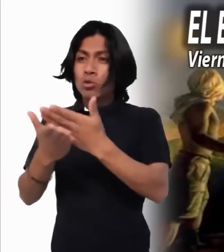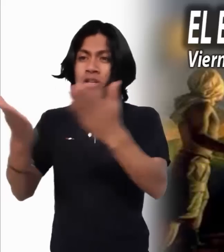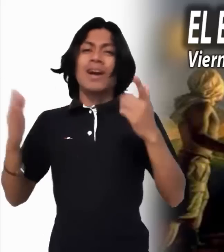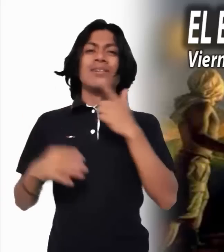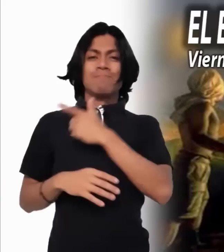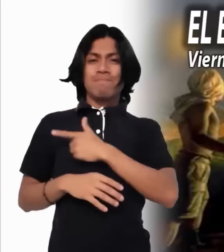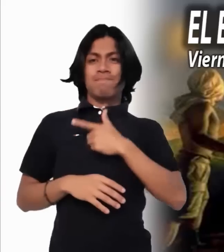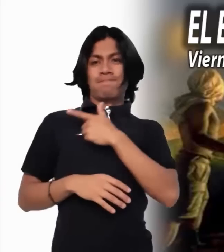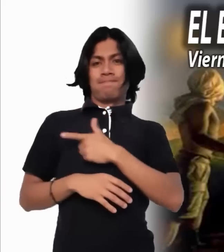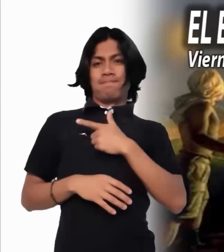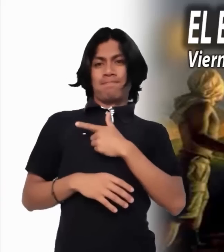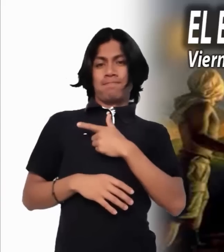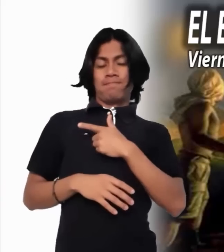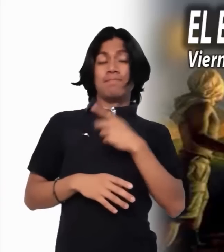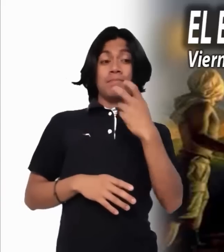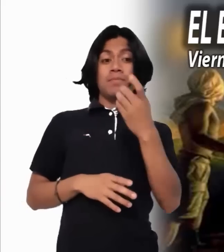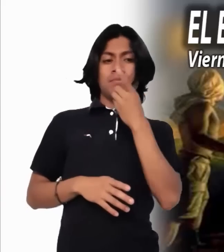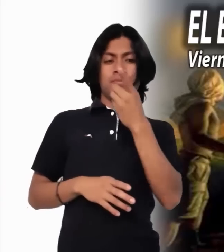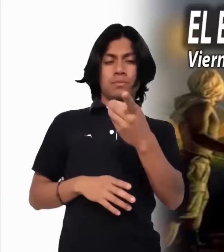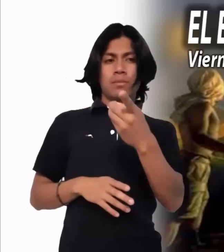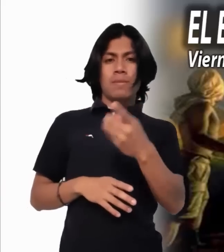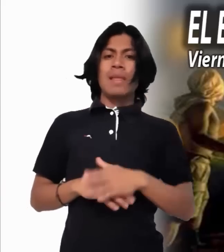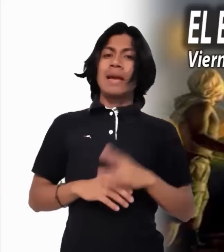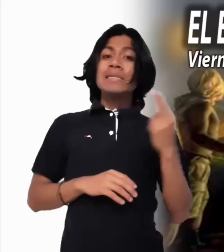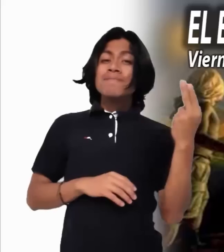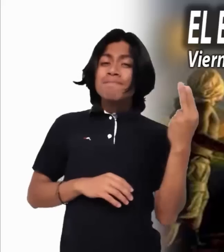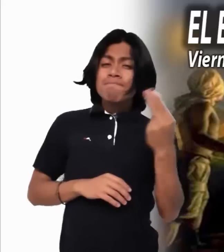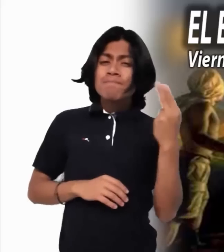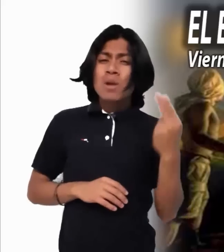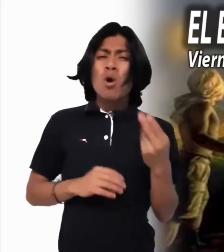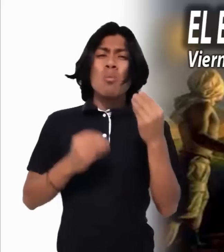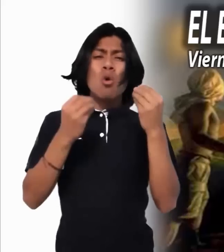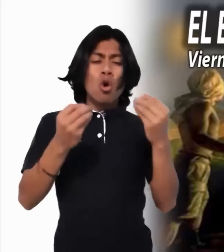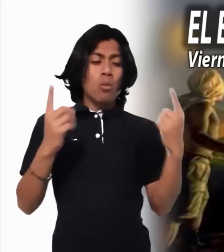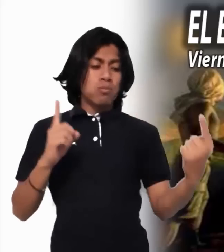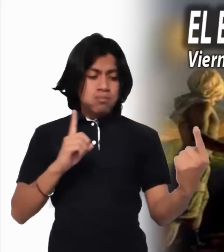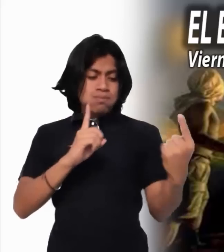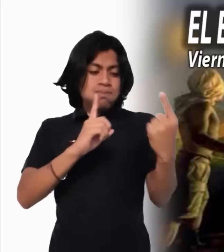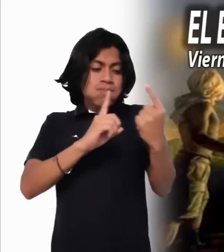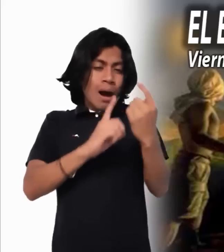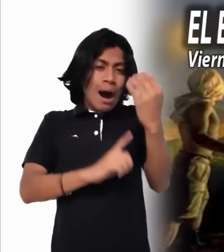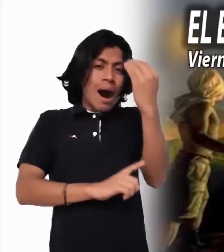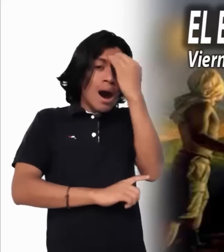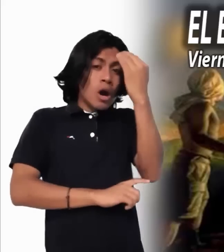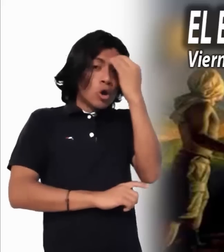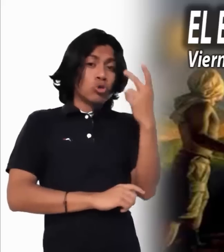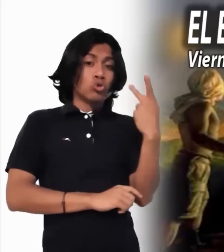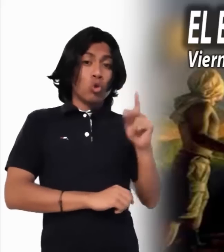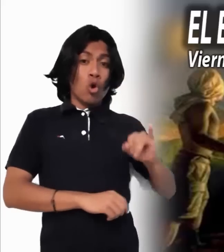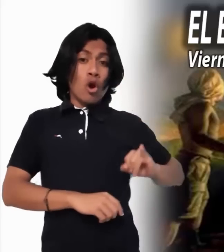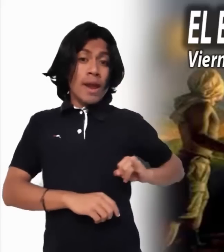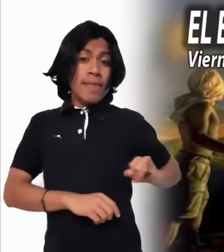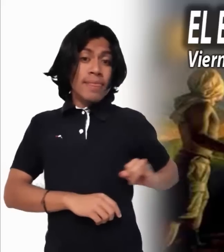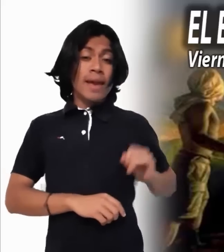estar muy cercano al otro, participar de sus intereses y necesidades, de su forma de sentir,